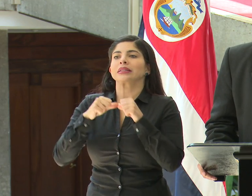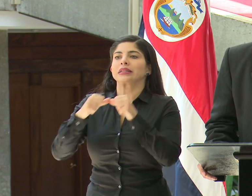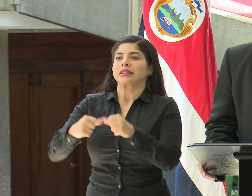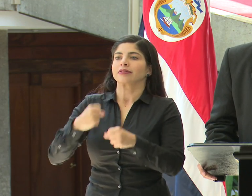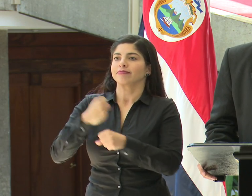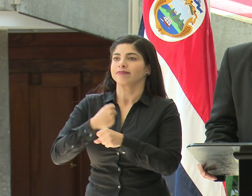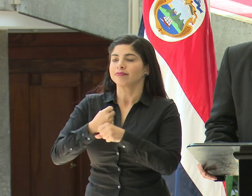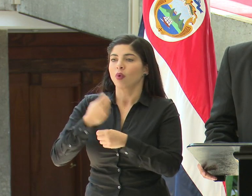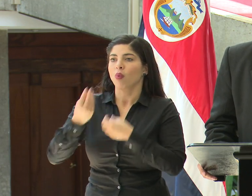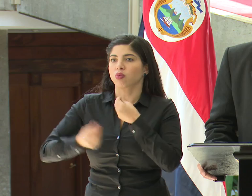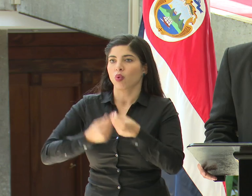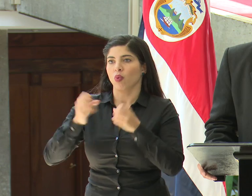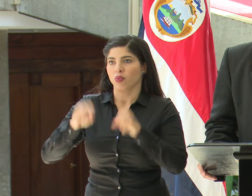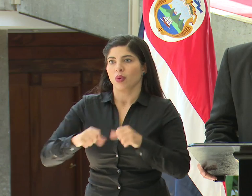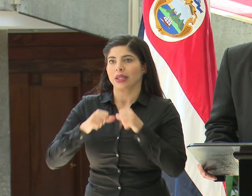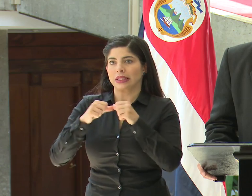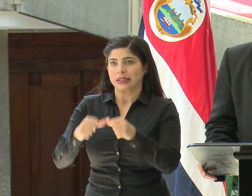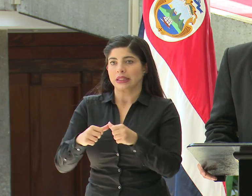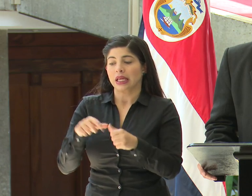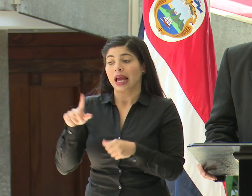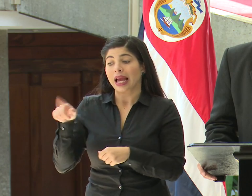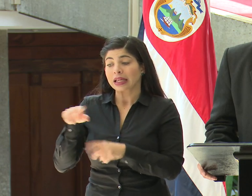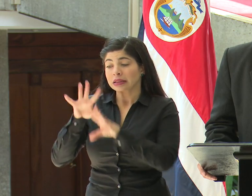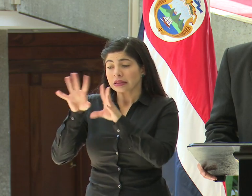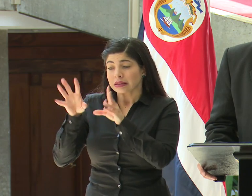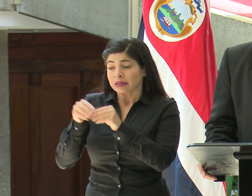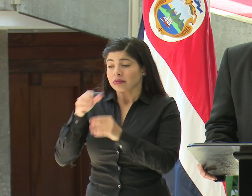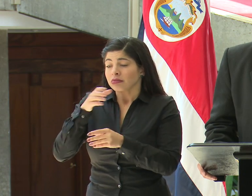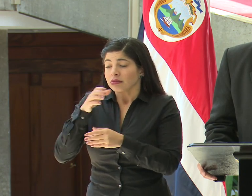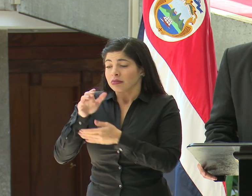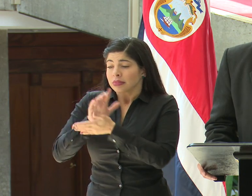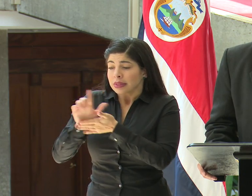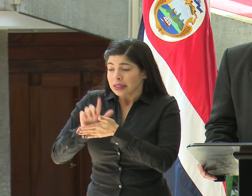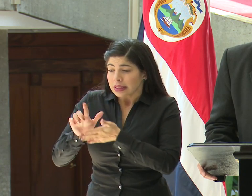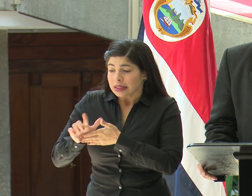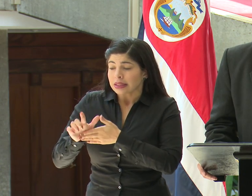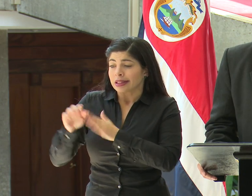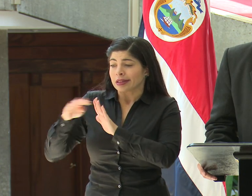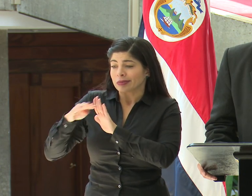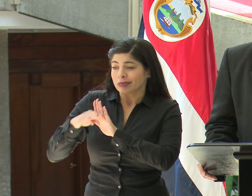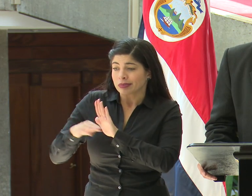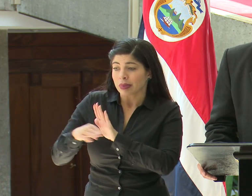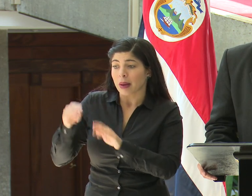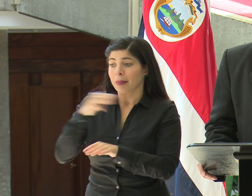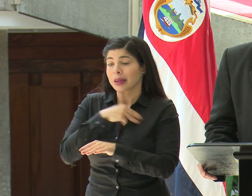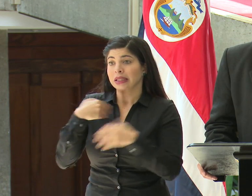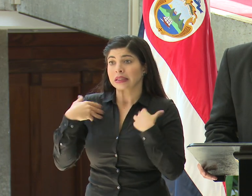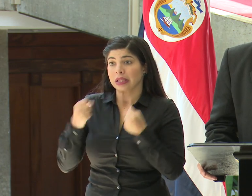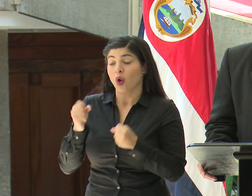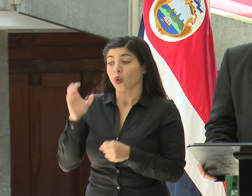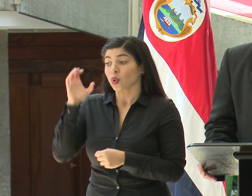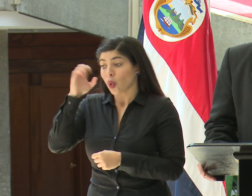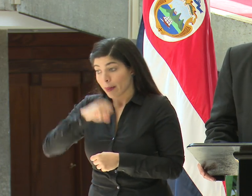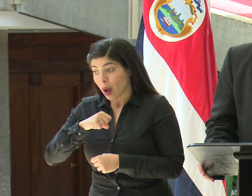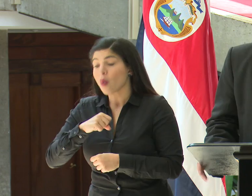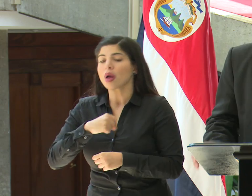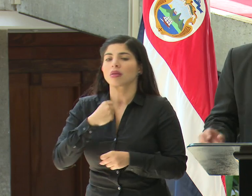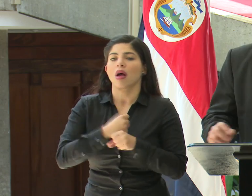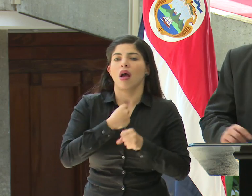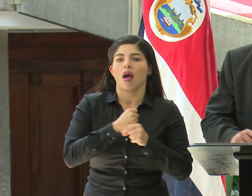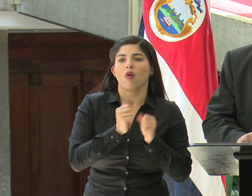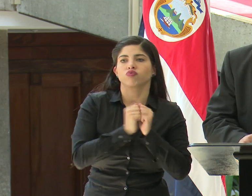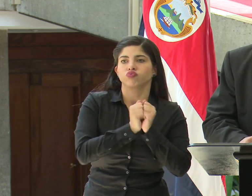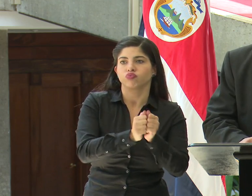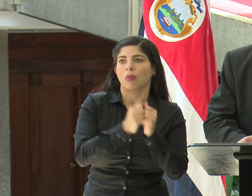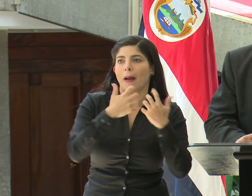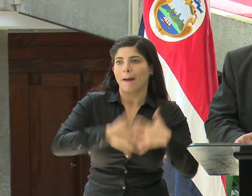procesos productivos. Tomando en cuenta todas las medidas sanitarias y los lineamientos que ha establecido el Ministerio de Salud, se trabaja en conjunto con